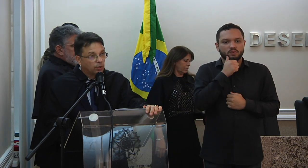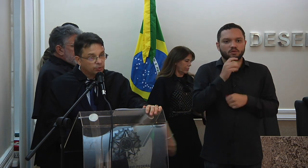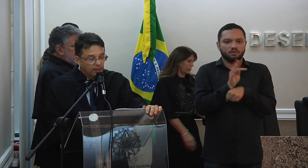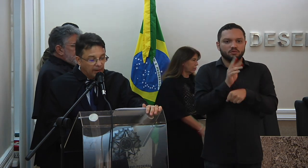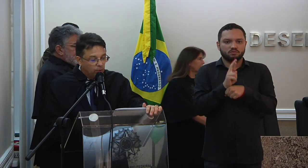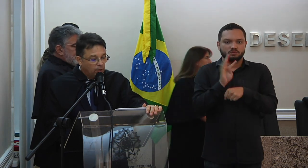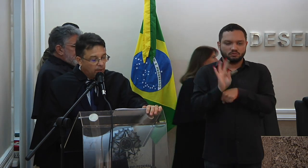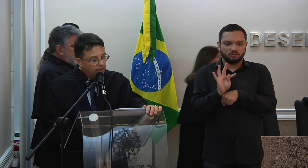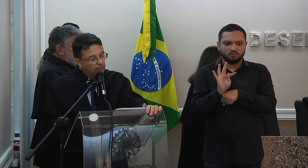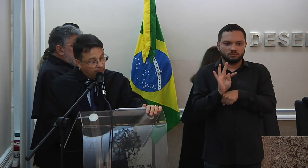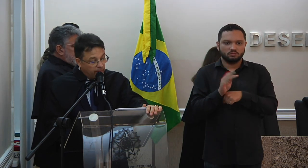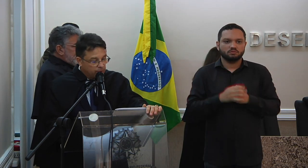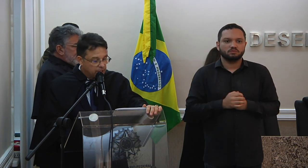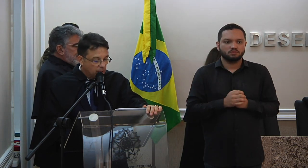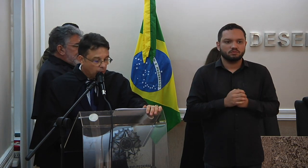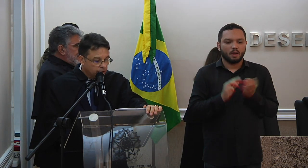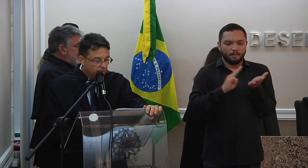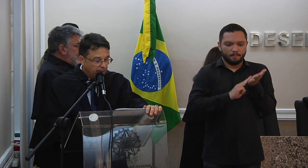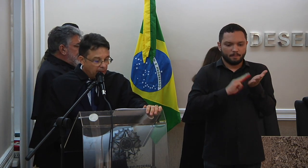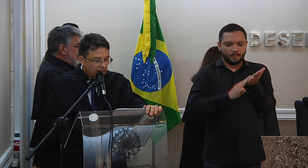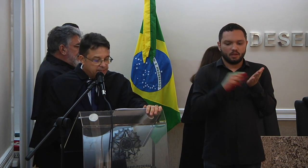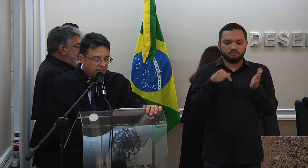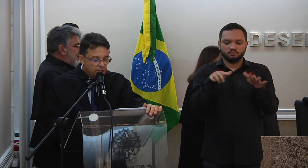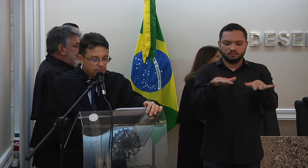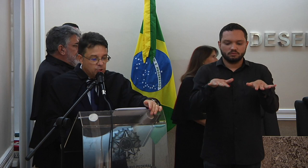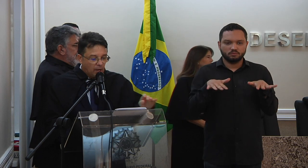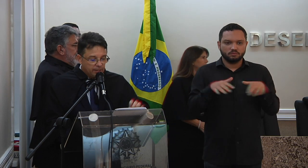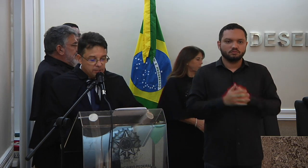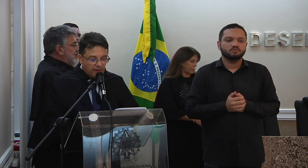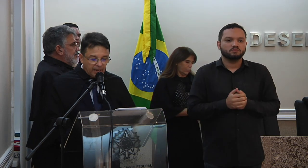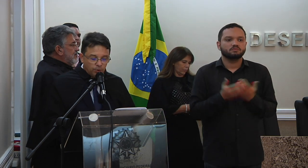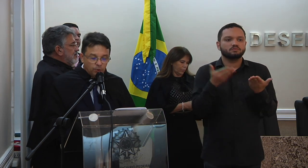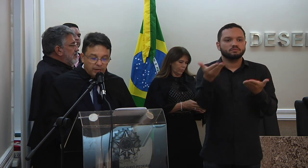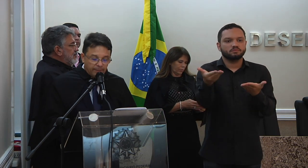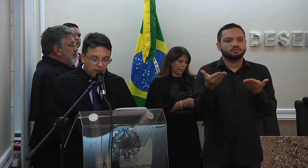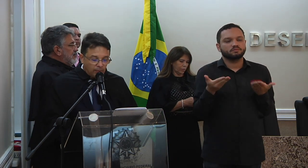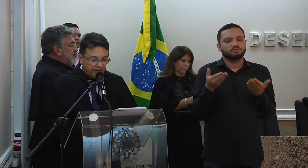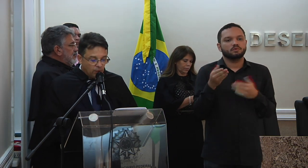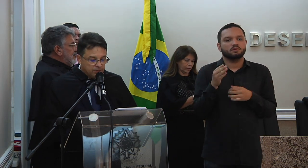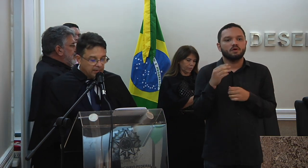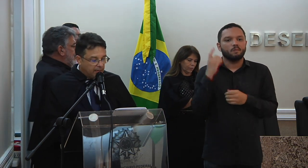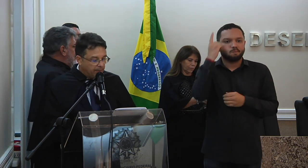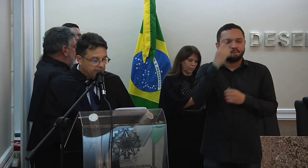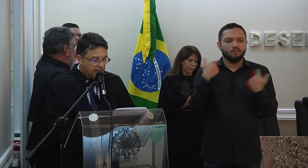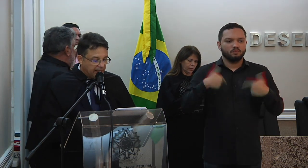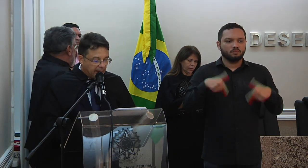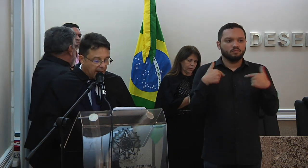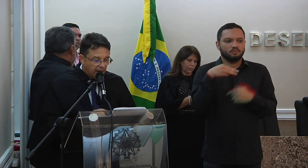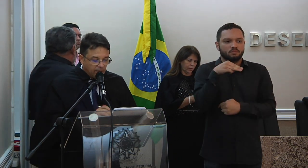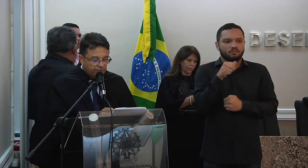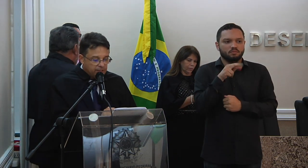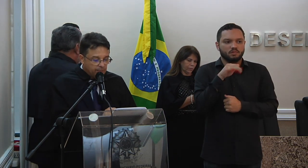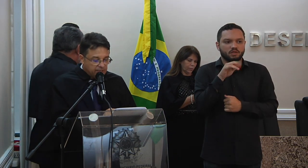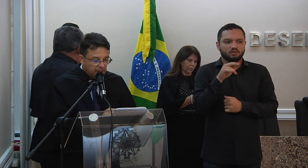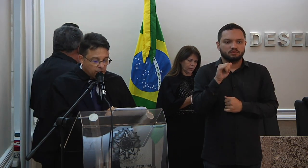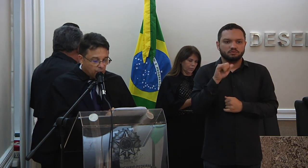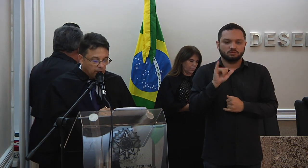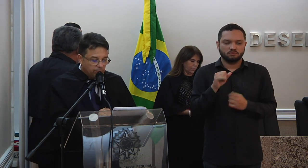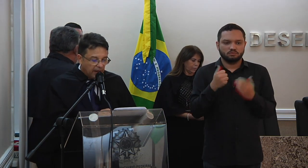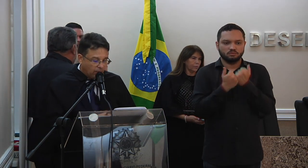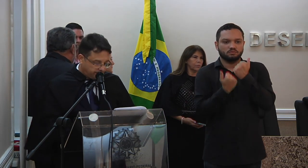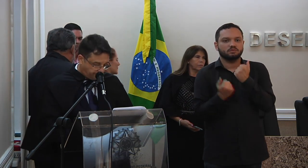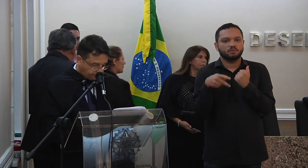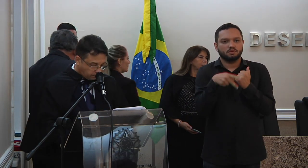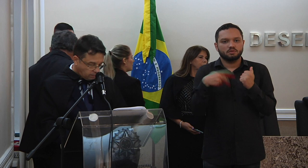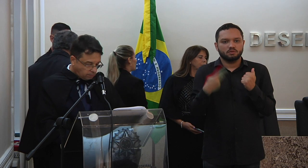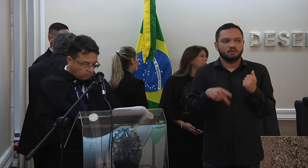Tribunal Regional do Trabalho, membros desta curte. Excelentíssima senhora desembargadora do trabalho Maria Roseli Mendes Alencar, vice-presidente